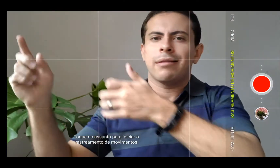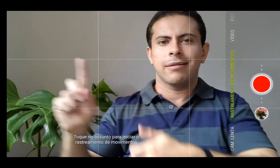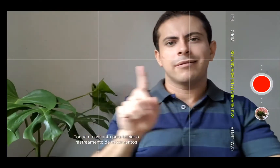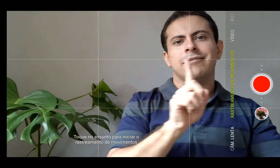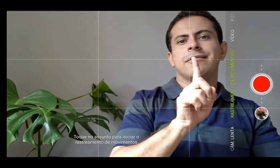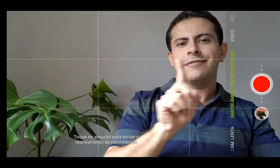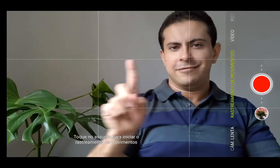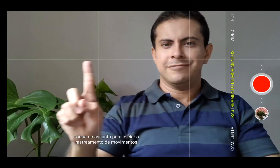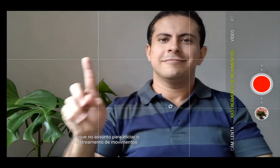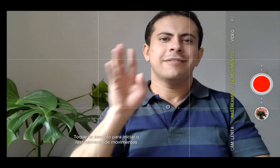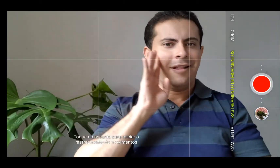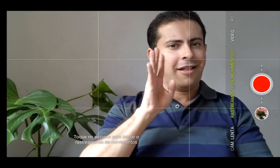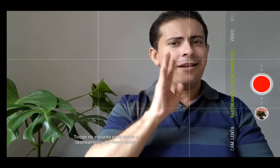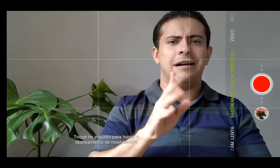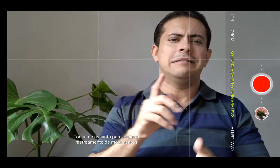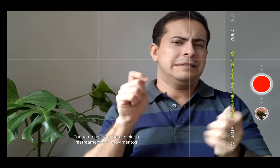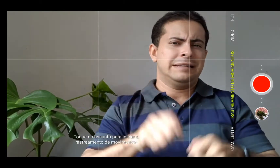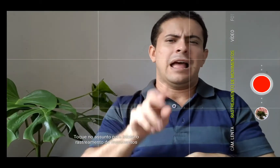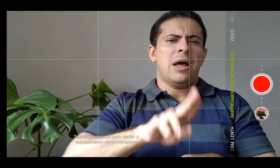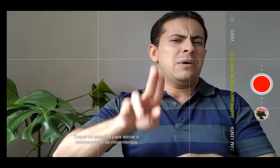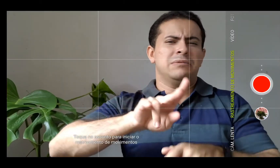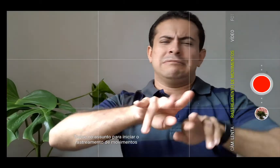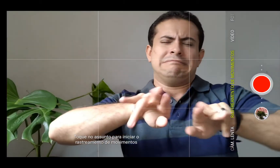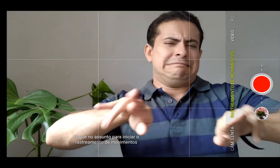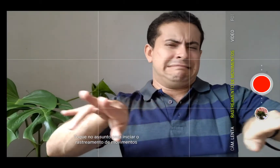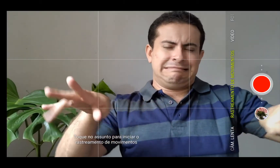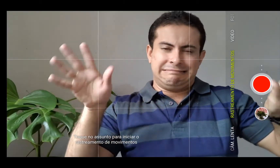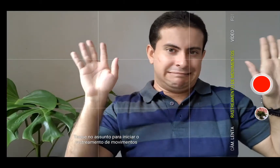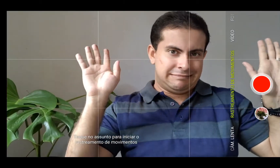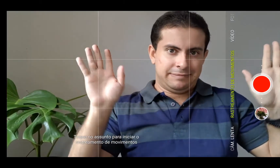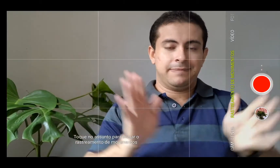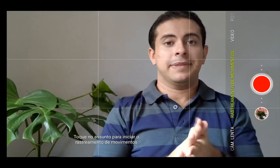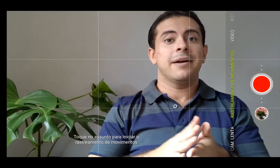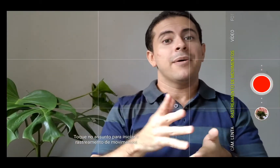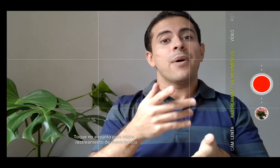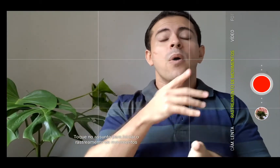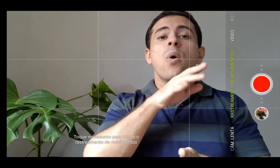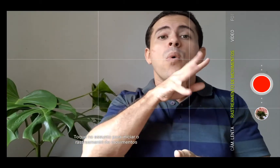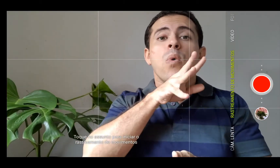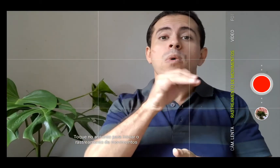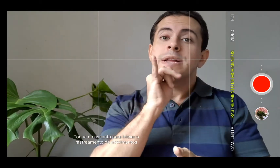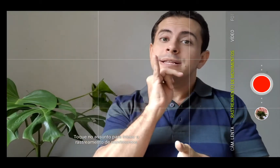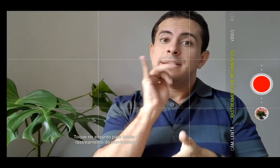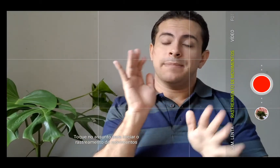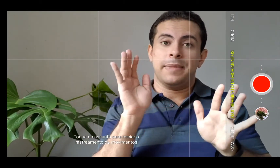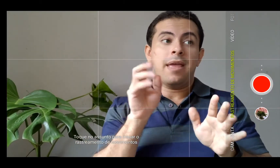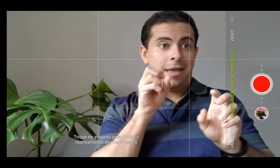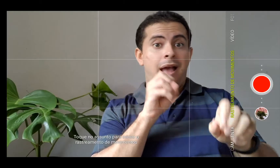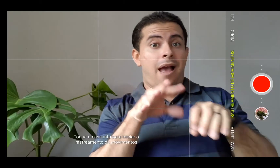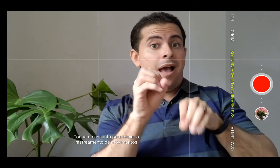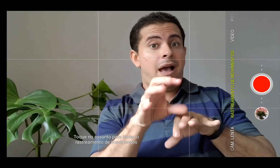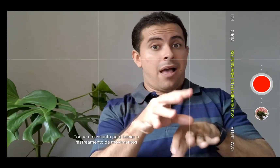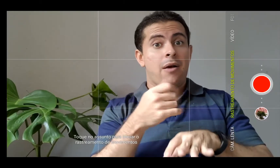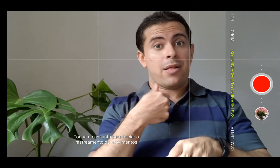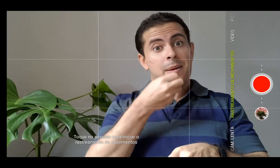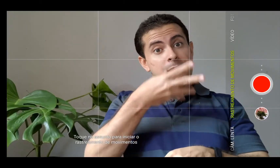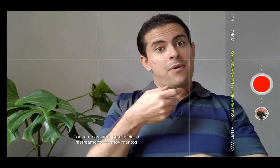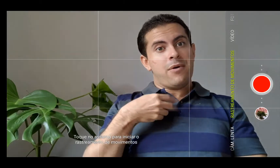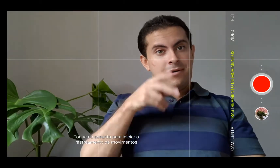tem... você pode usar isso de várias formas. Então, é interessante. O ruim, para dar aula, né, que é bom você estar se vendo. Mas, no